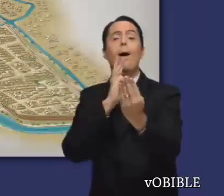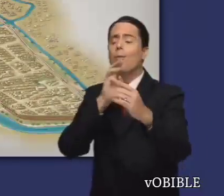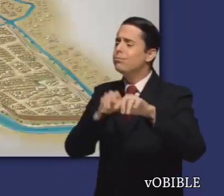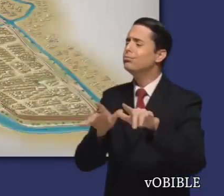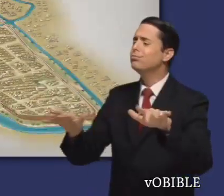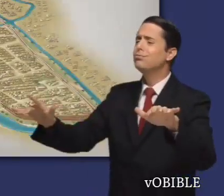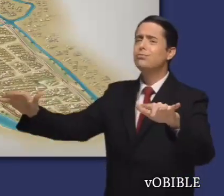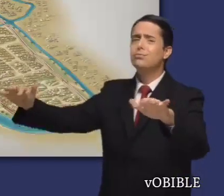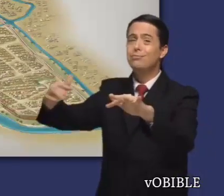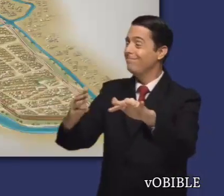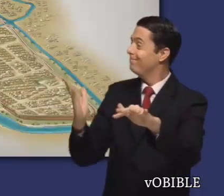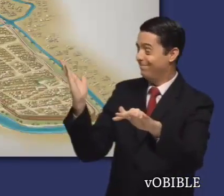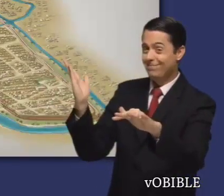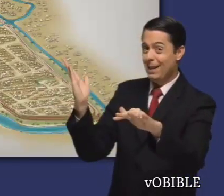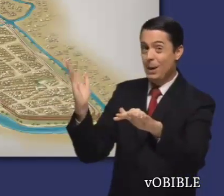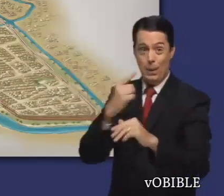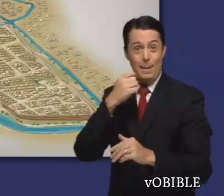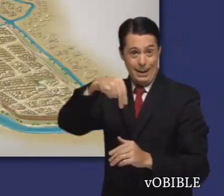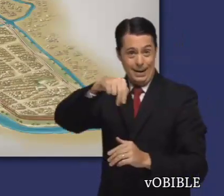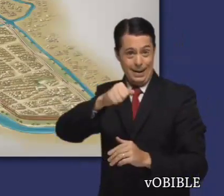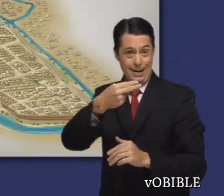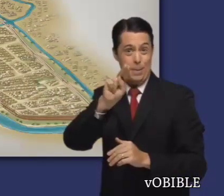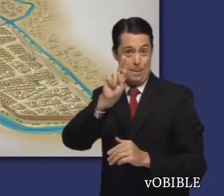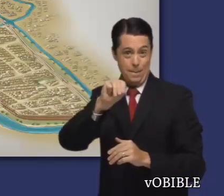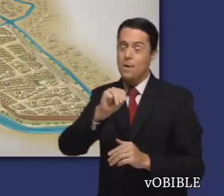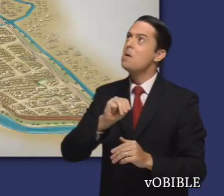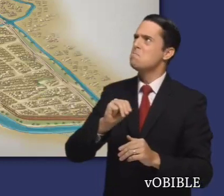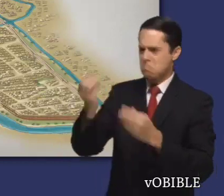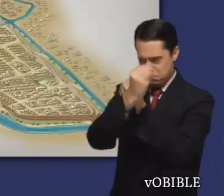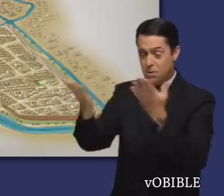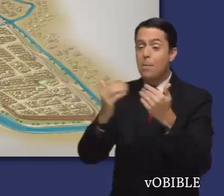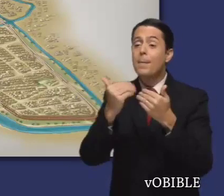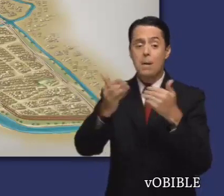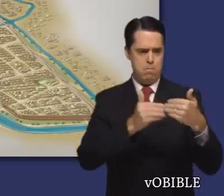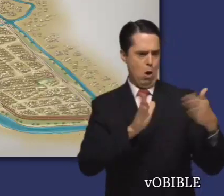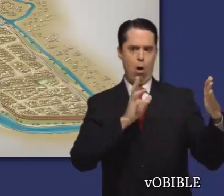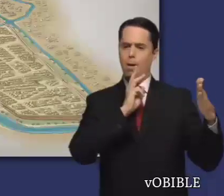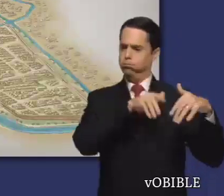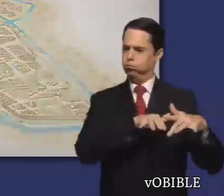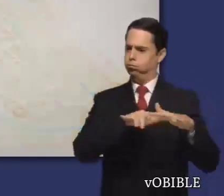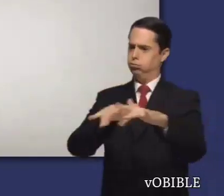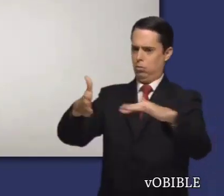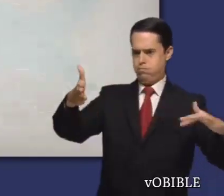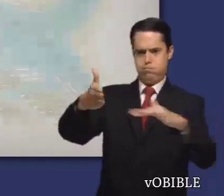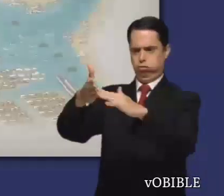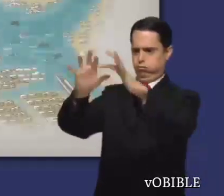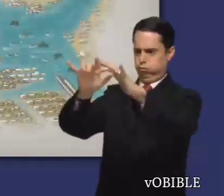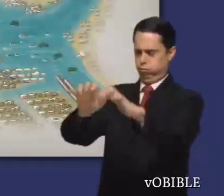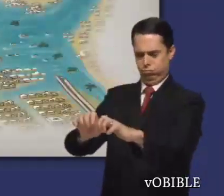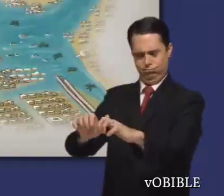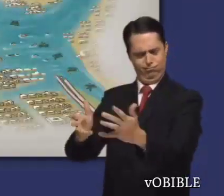protegida por altas murallas y un foso. Sin embargo, Nahum profetizó que las puertas de los ríos serían